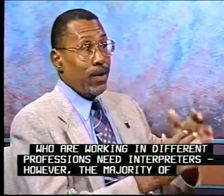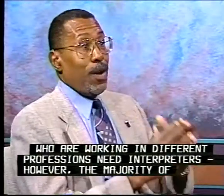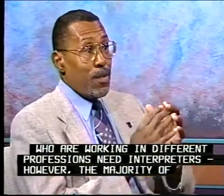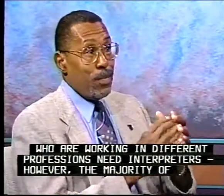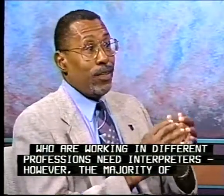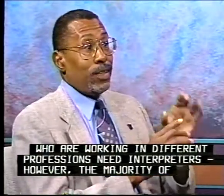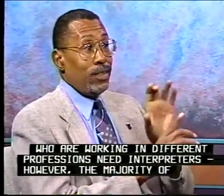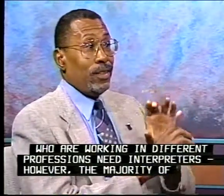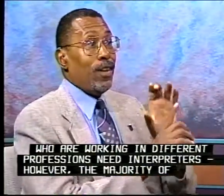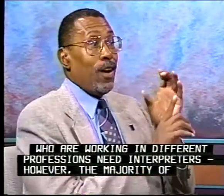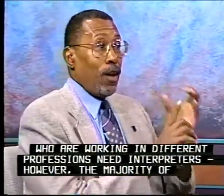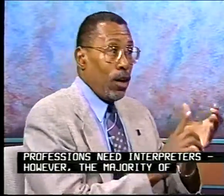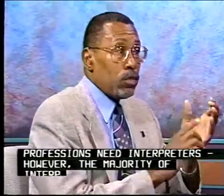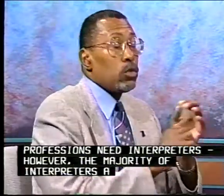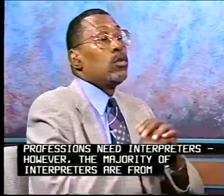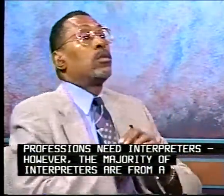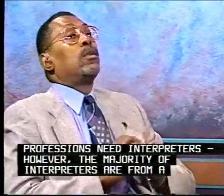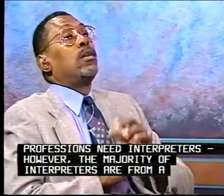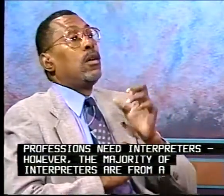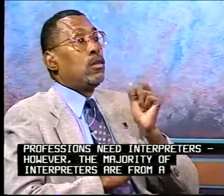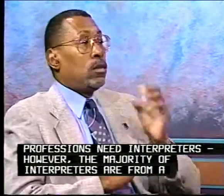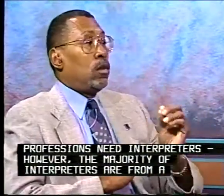The majority of interpreters are from a European background.